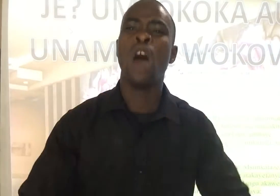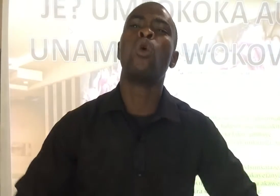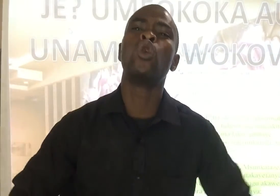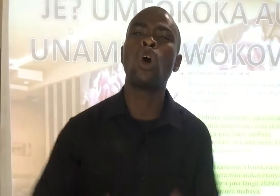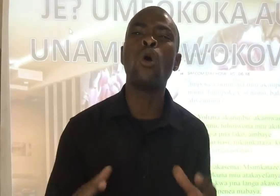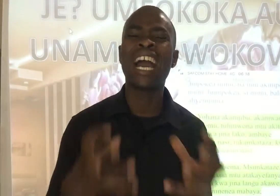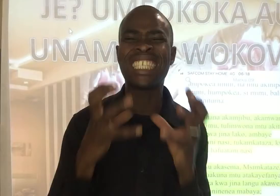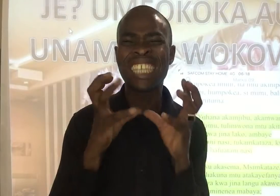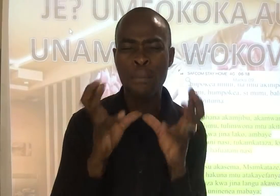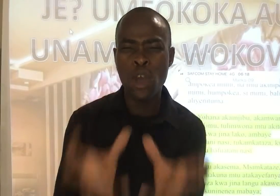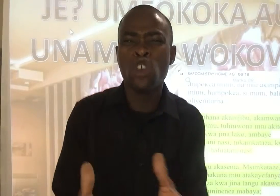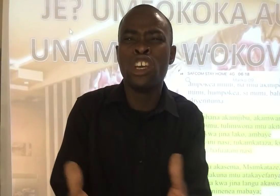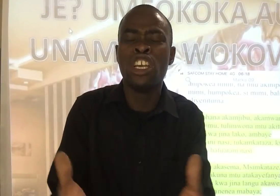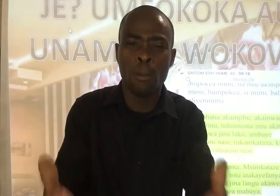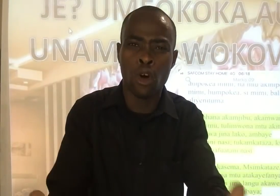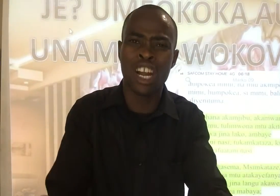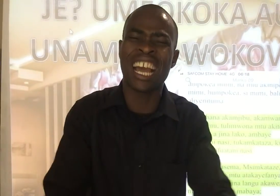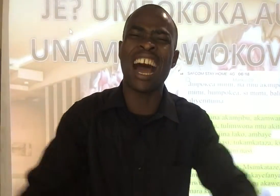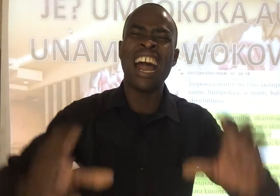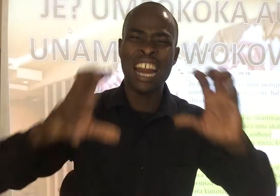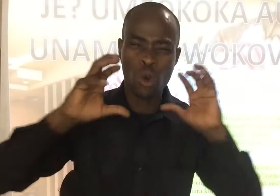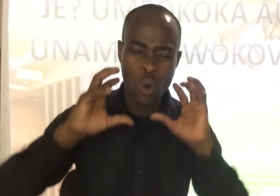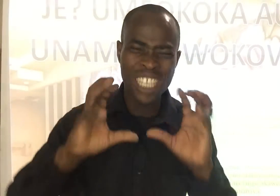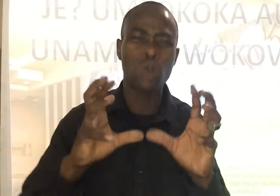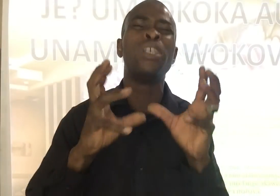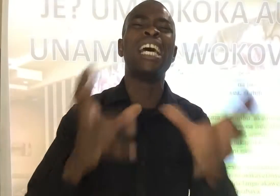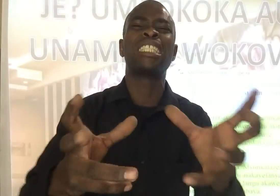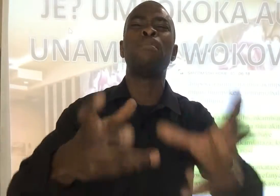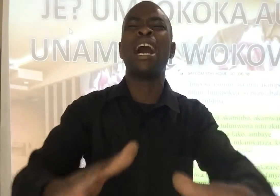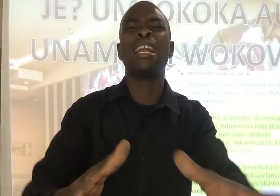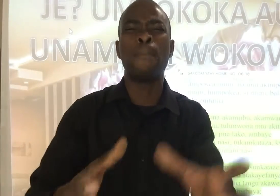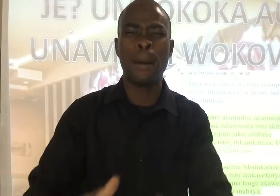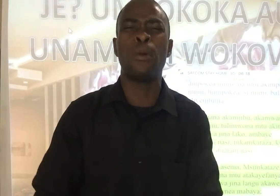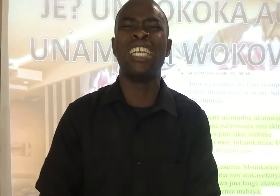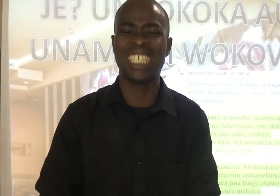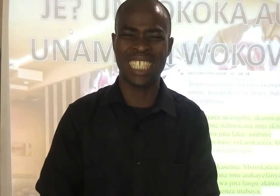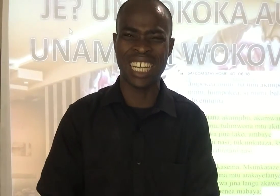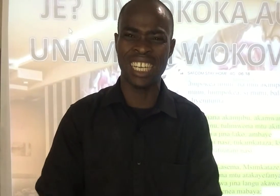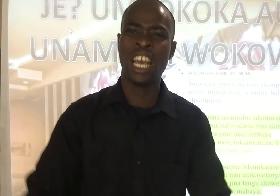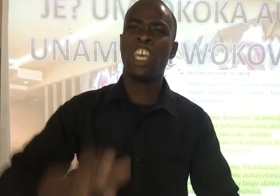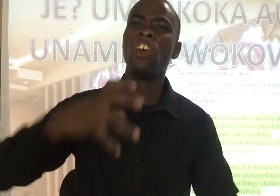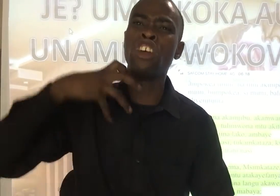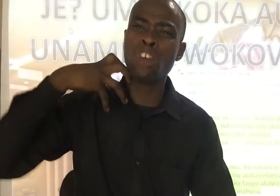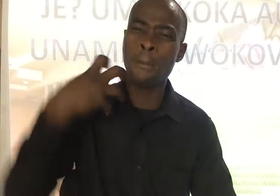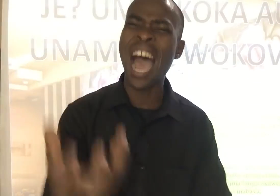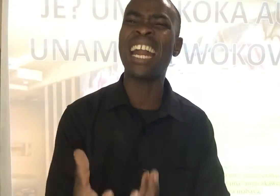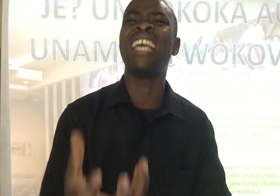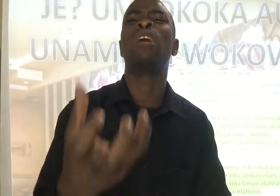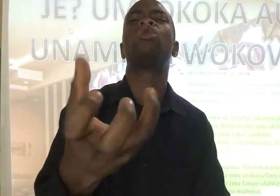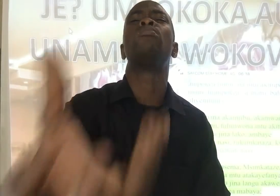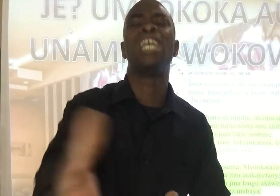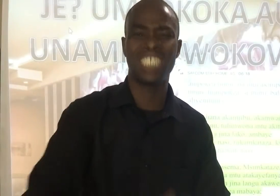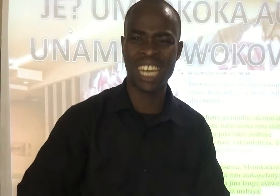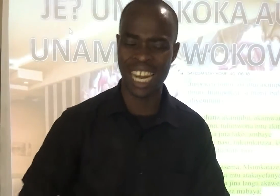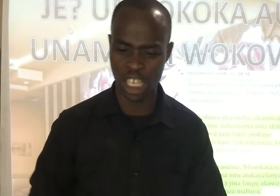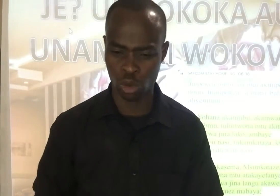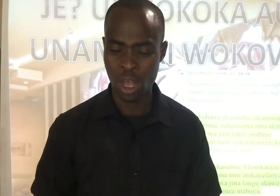Kutowa katika myoyo iliobondeka Na kuweze kuireta mahali ambapo inastahili Hiyo ndiyo mana ya kutumia jina la Yesu